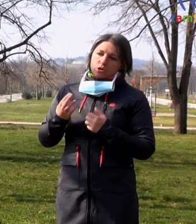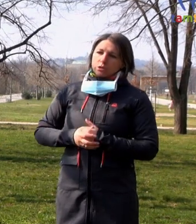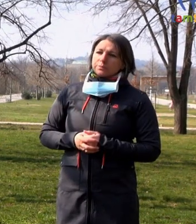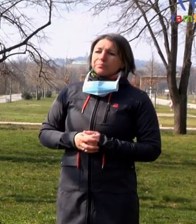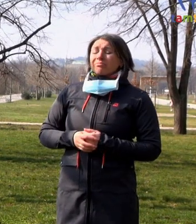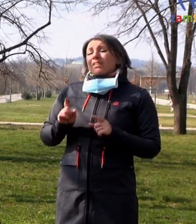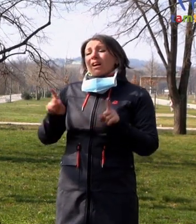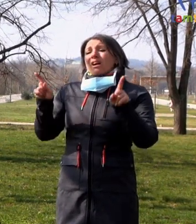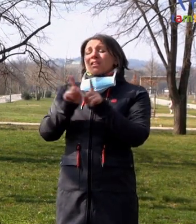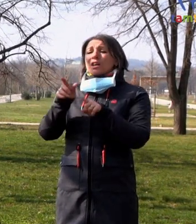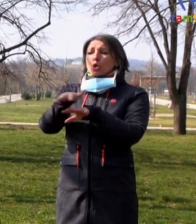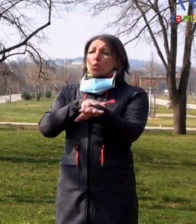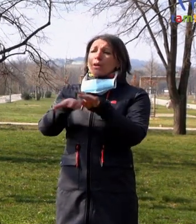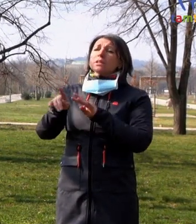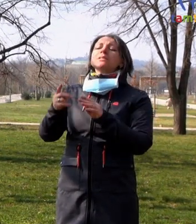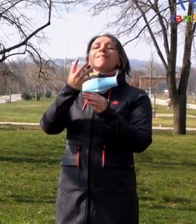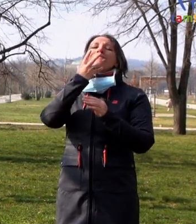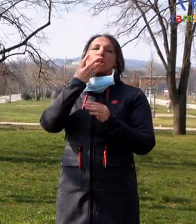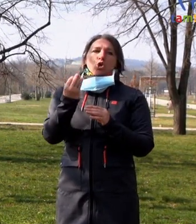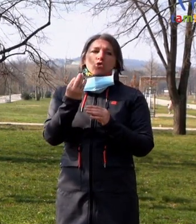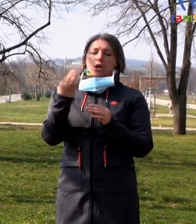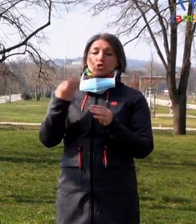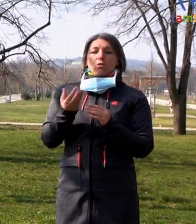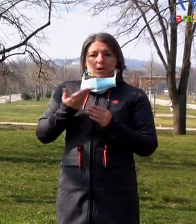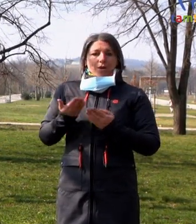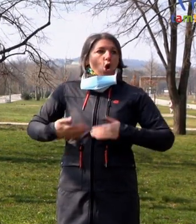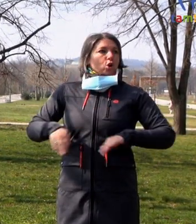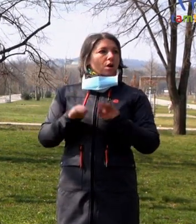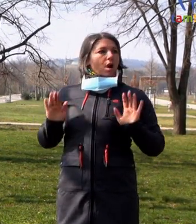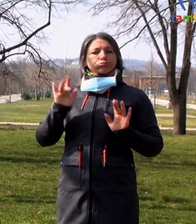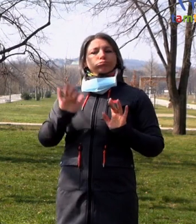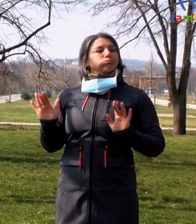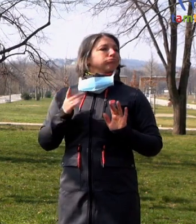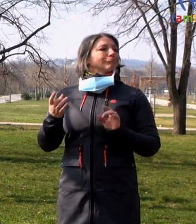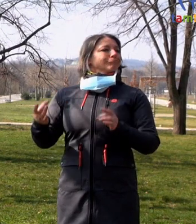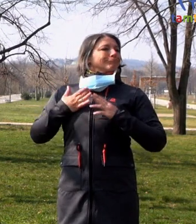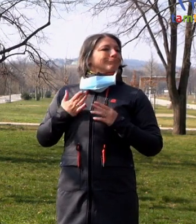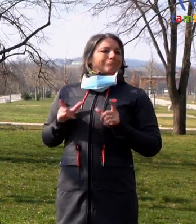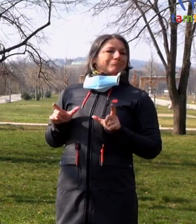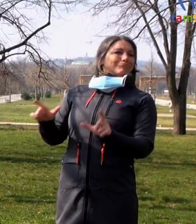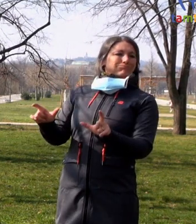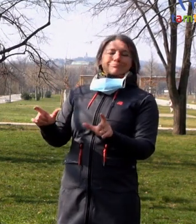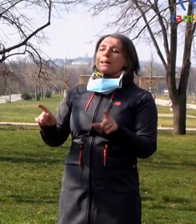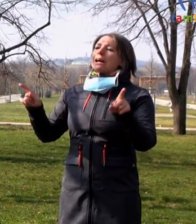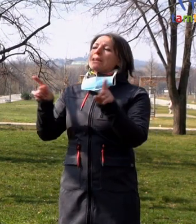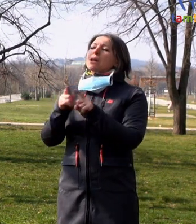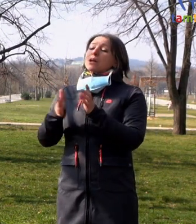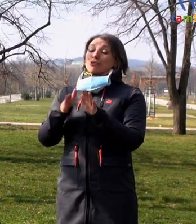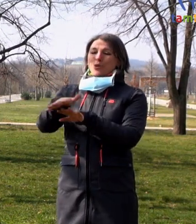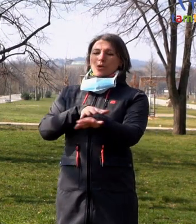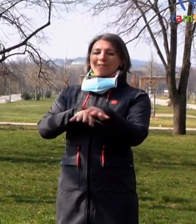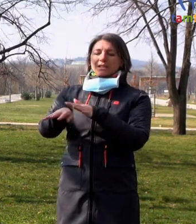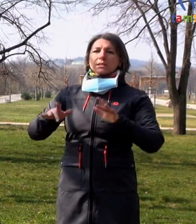Zároveň ta rukavice má tu výhodu, že když jsme v ní, když ji máme na ruce, tak